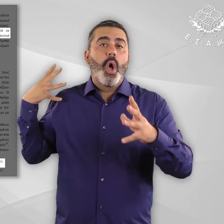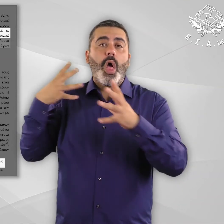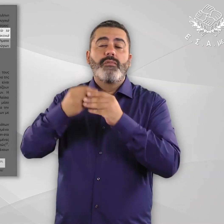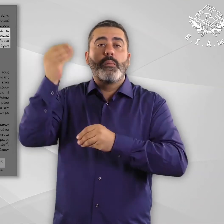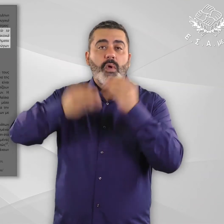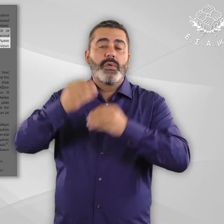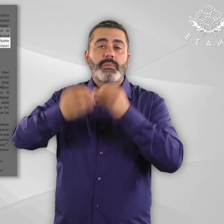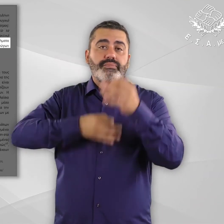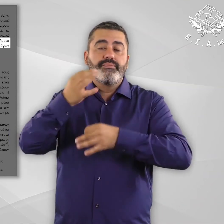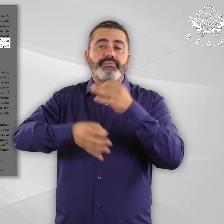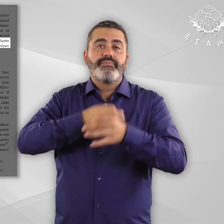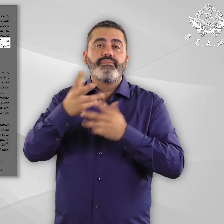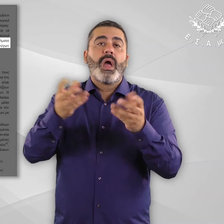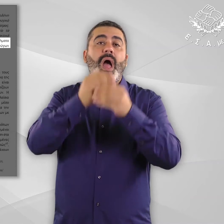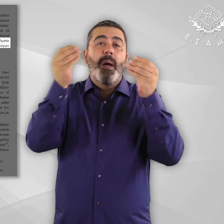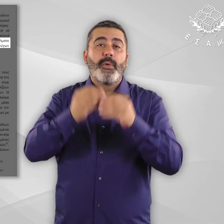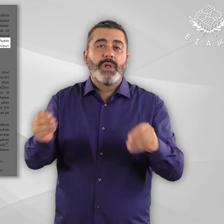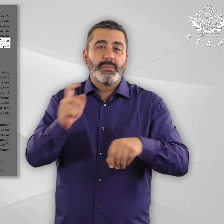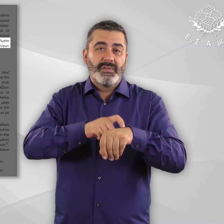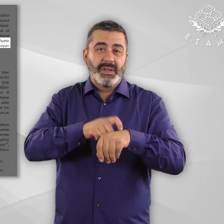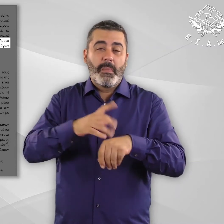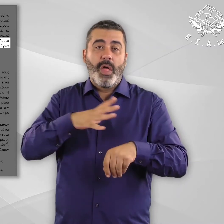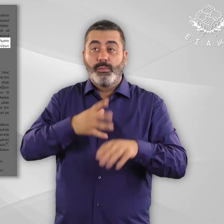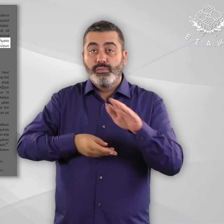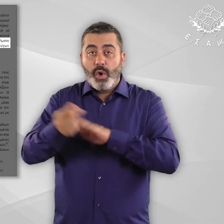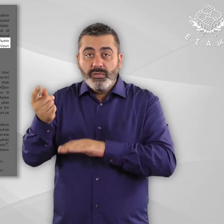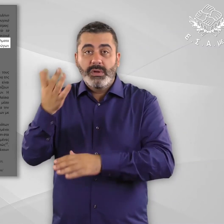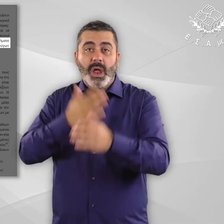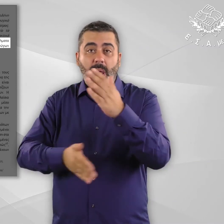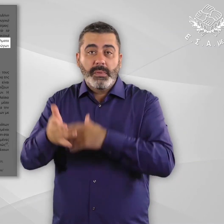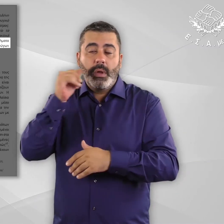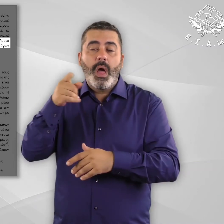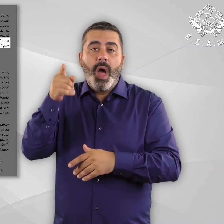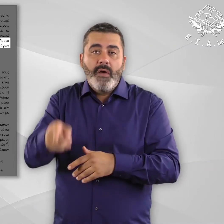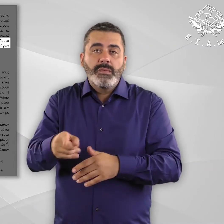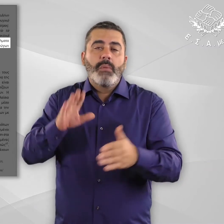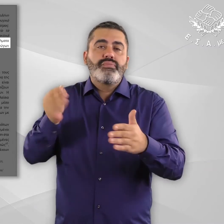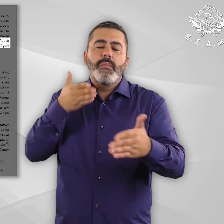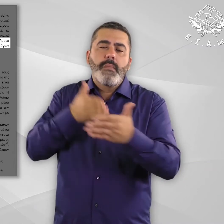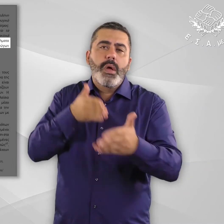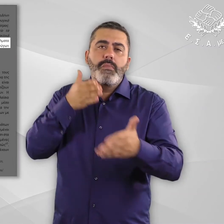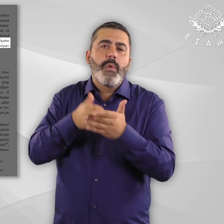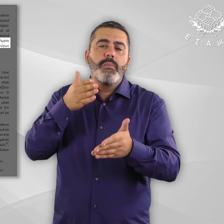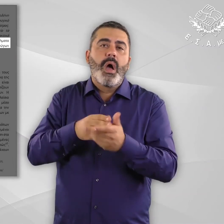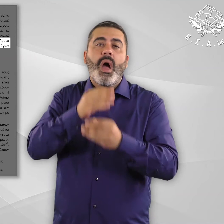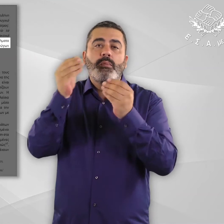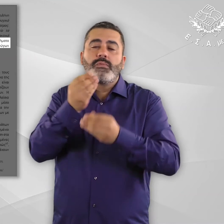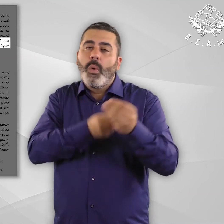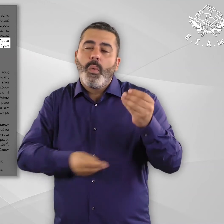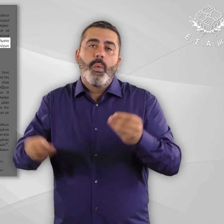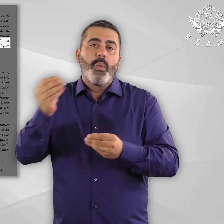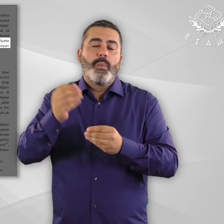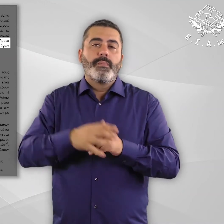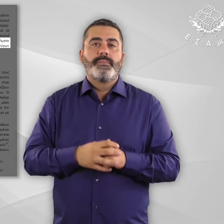42, όπως είναι εύλογο, τα παραπάνω προβλήματα επιβαρύνουν ακόμα περισσότερο την κατάσταση των προσφύγων και